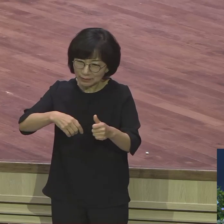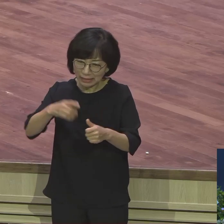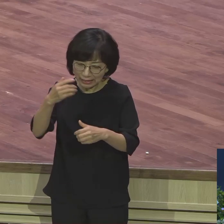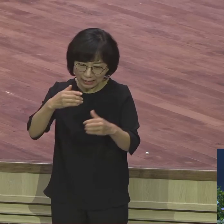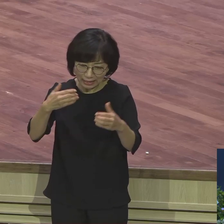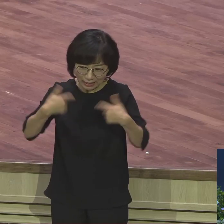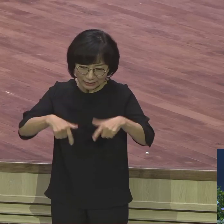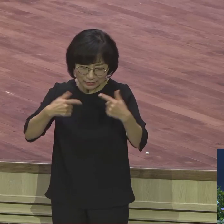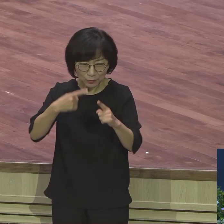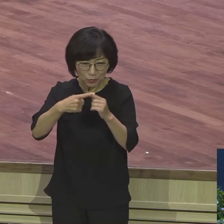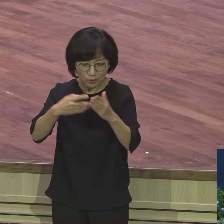여러분